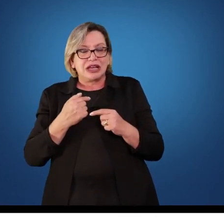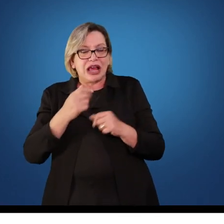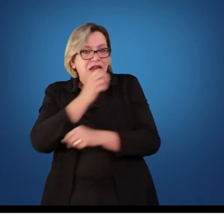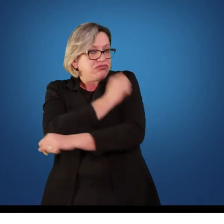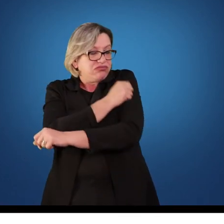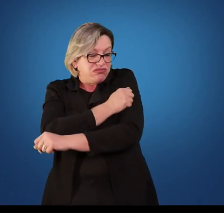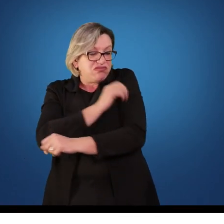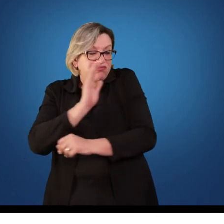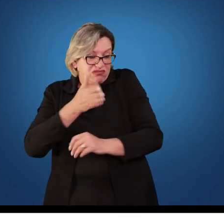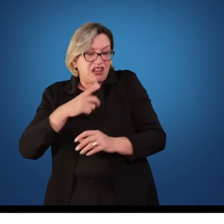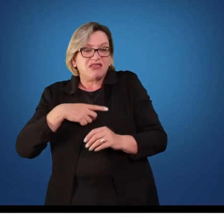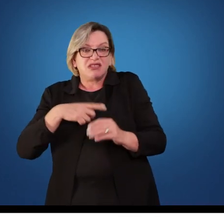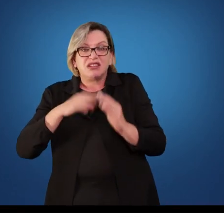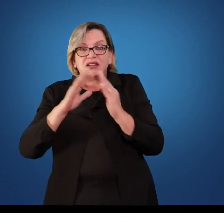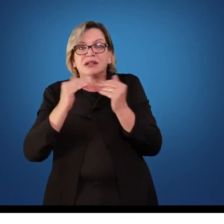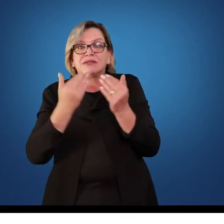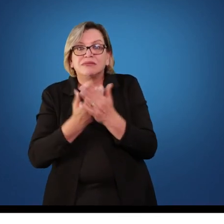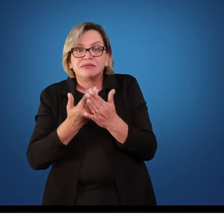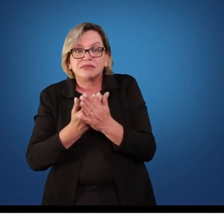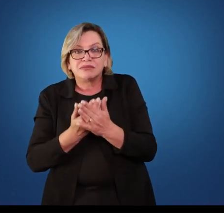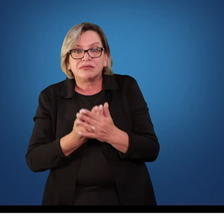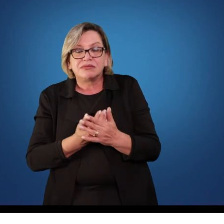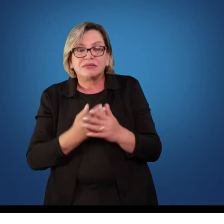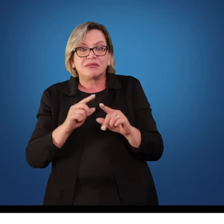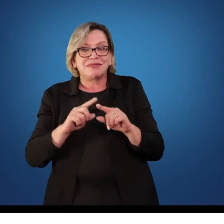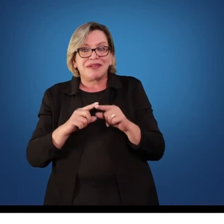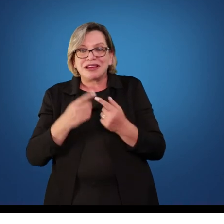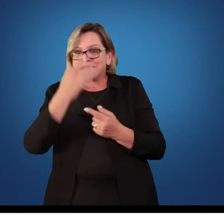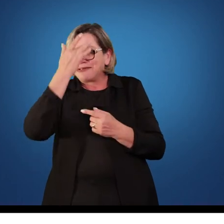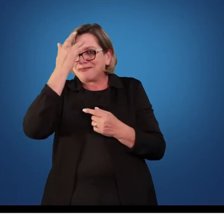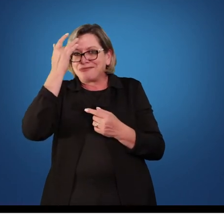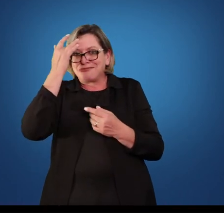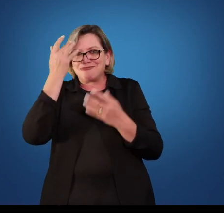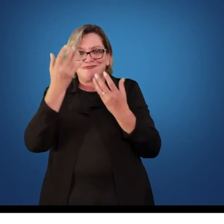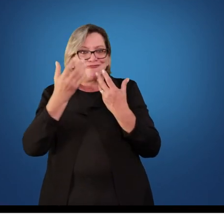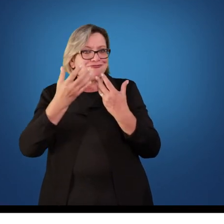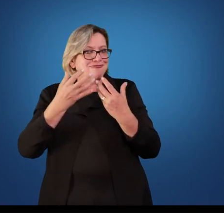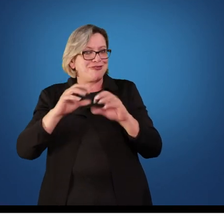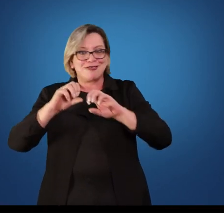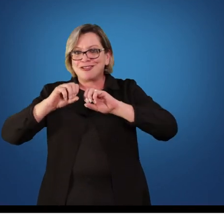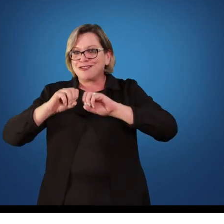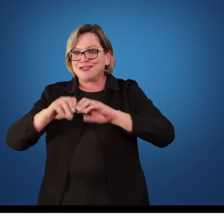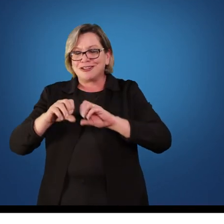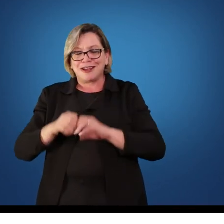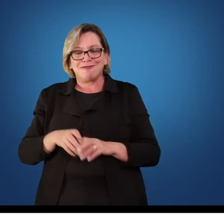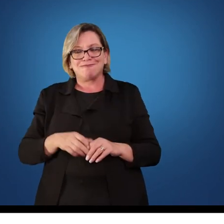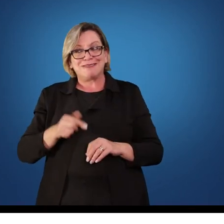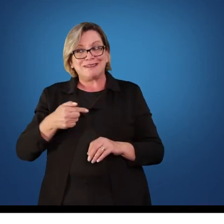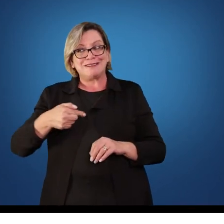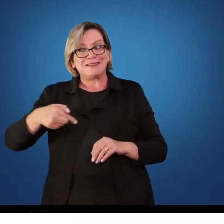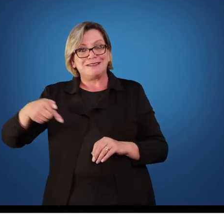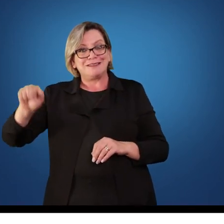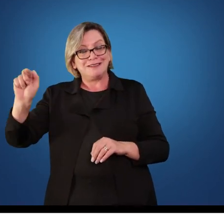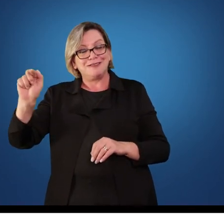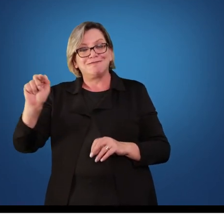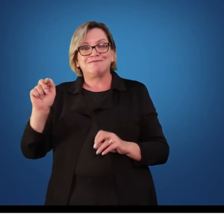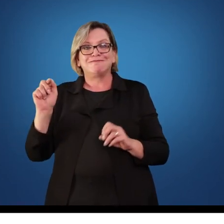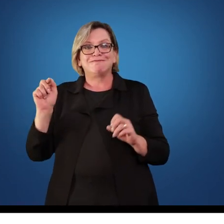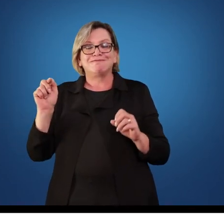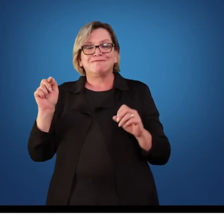escola, eles foram incorporados na escola, mas ninguém queria trabalhar com os alunos. Então eles iam na aula de educação física e ficavam lá na sua cadeira ou ficavam assistindo a aula,